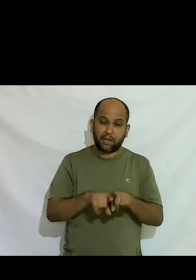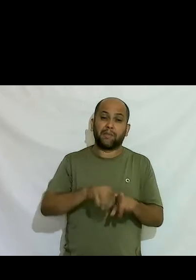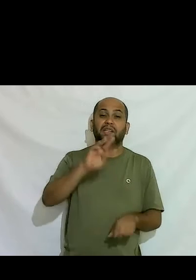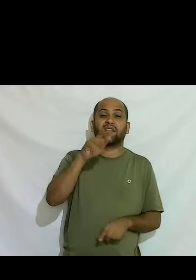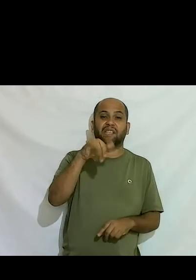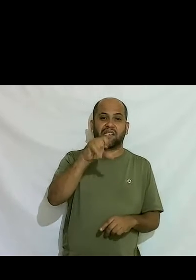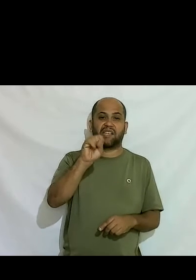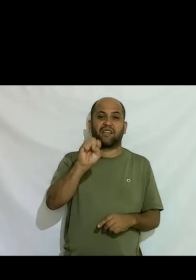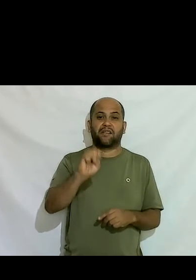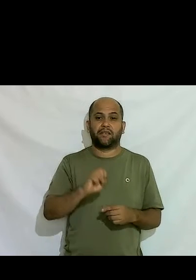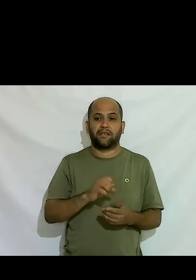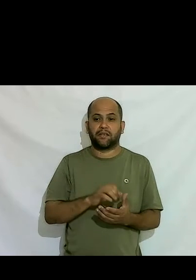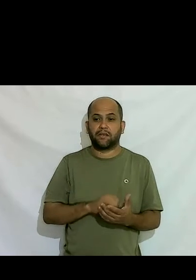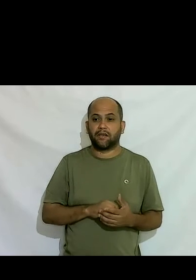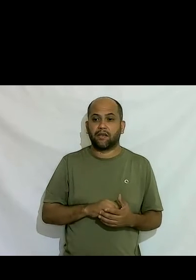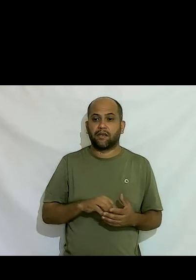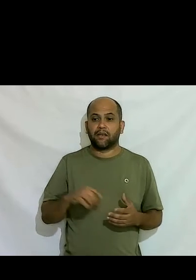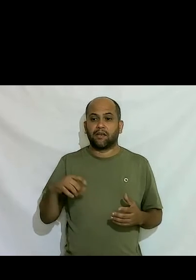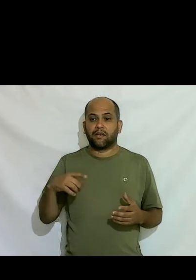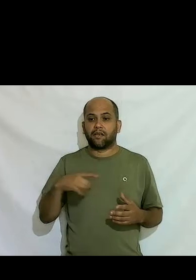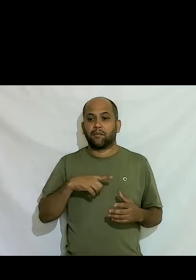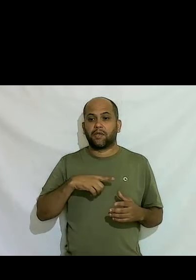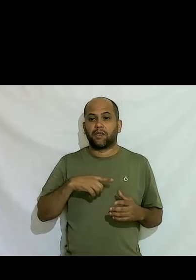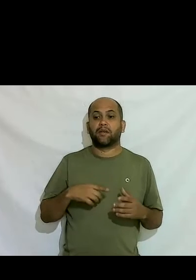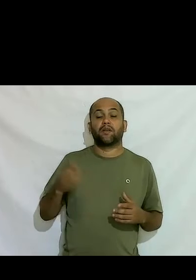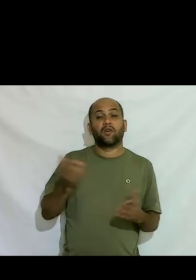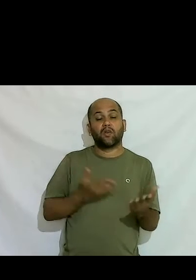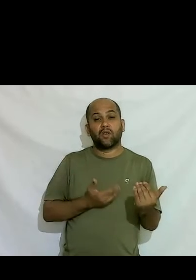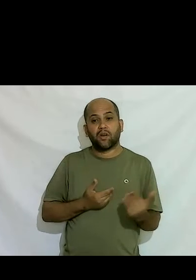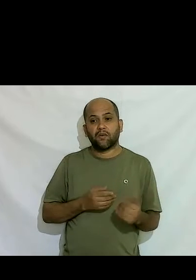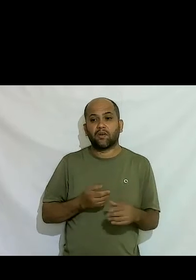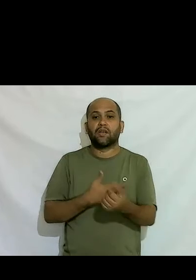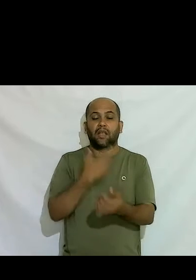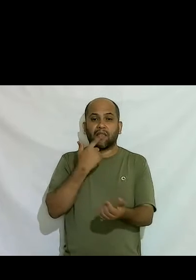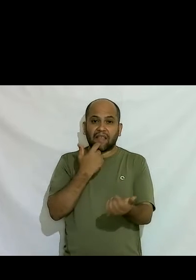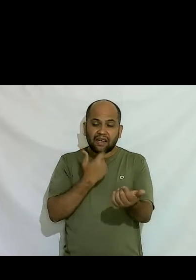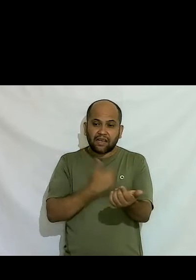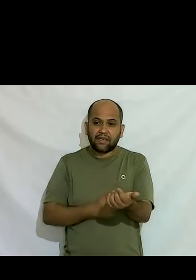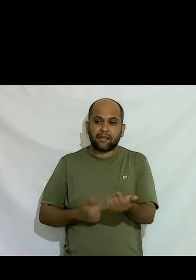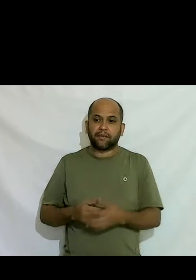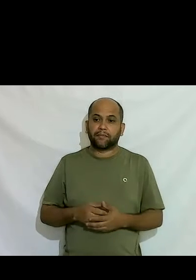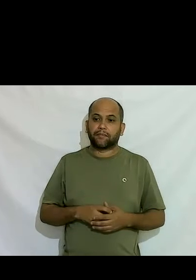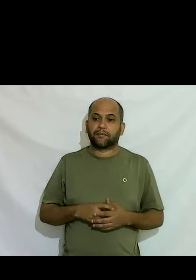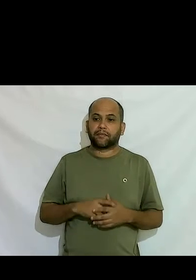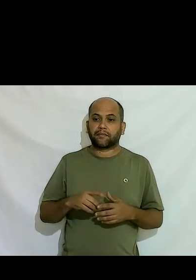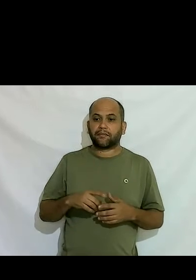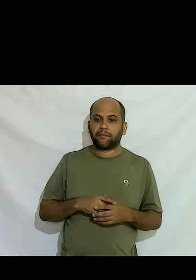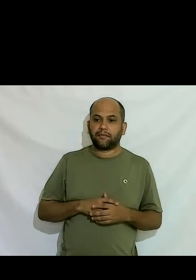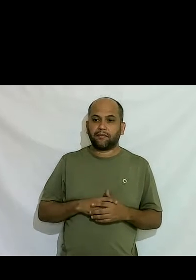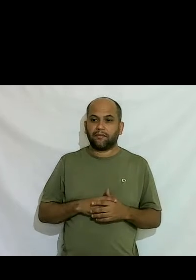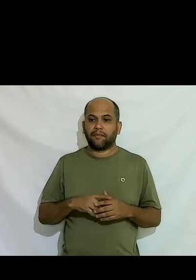a maior delas e mais recentemente doação de sangue direito a doar sangue nós não podíamos doar sangue né